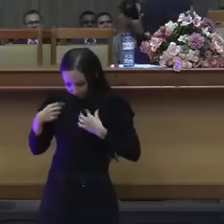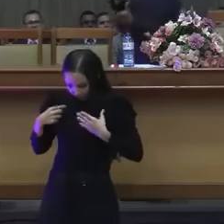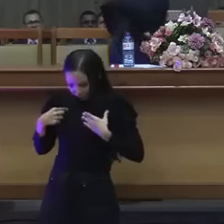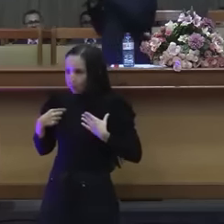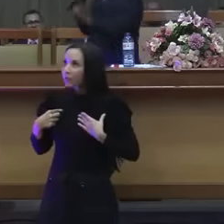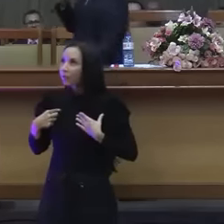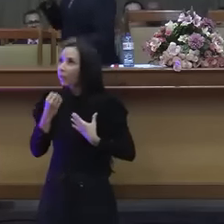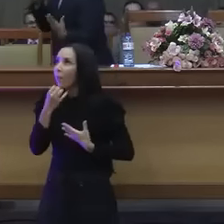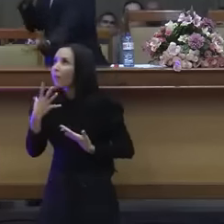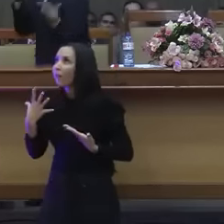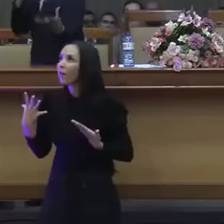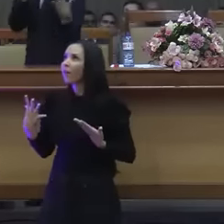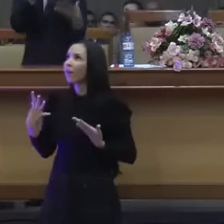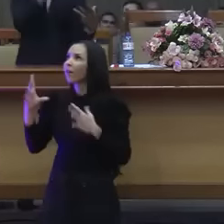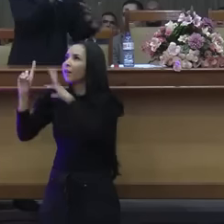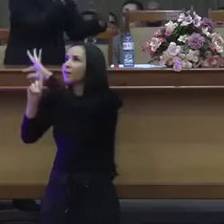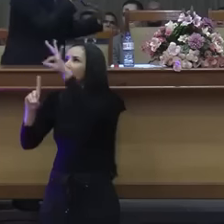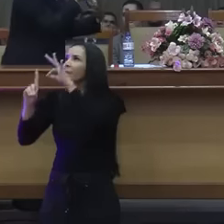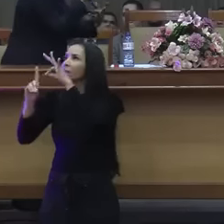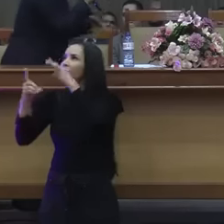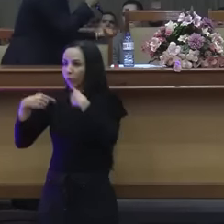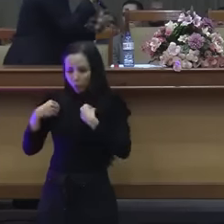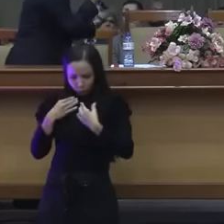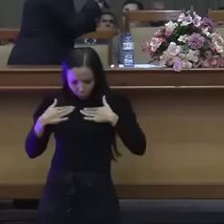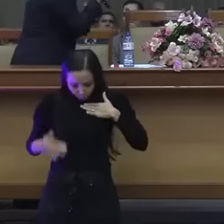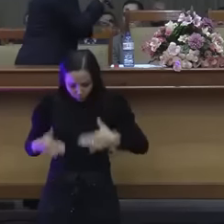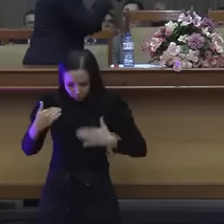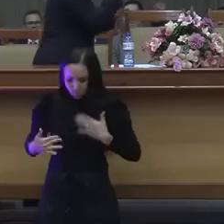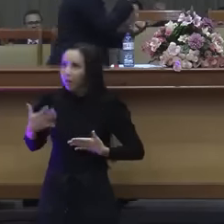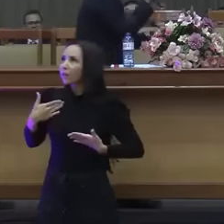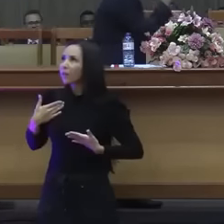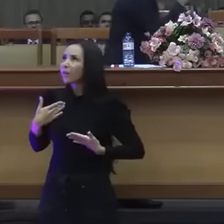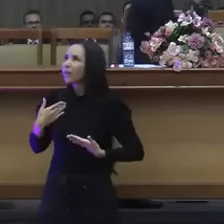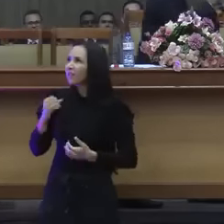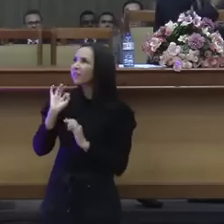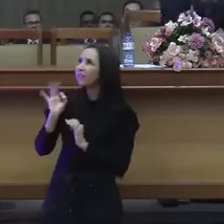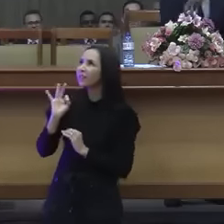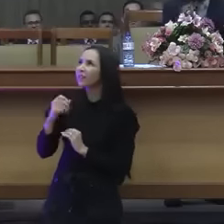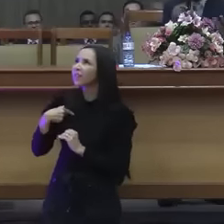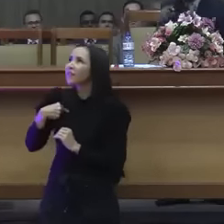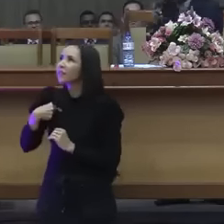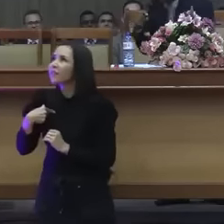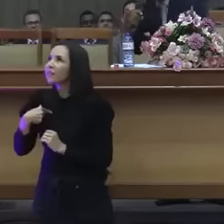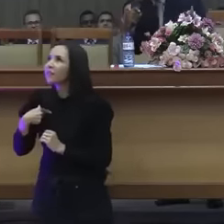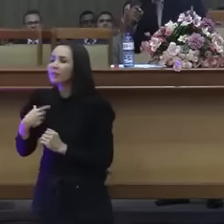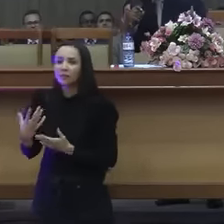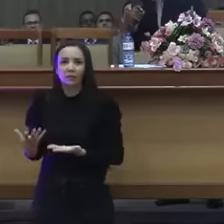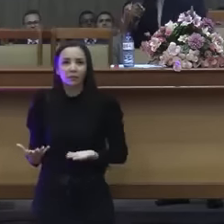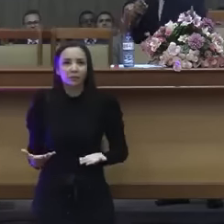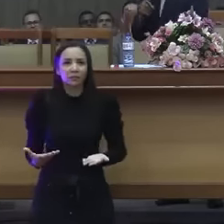compete a mim Espírito Santo isso não vai envergonhar teu nome